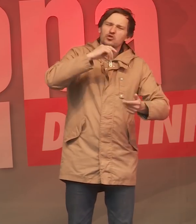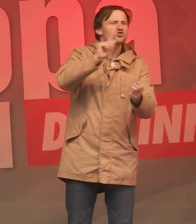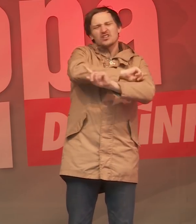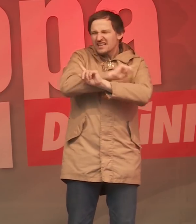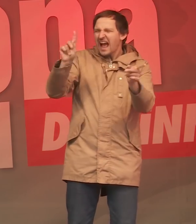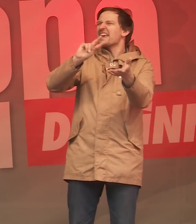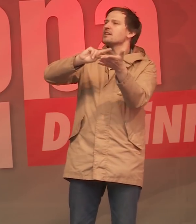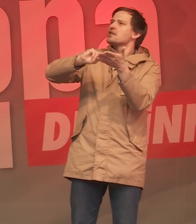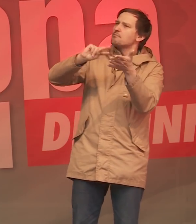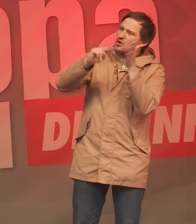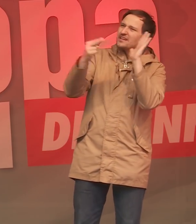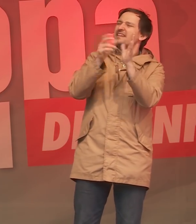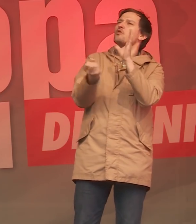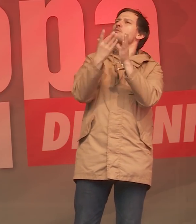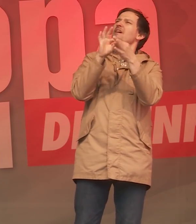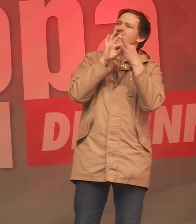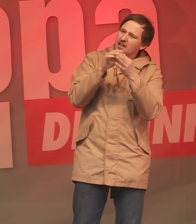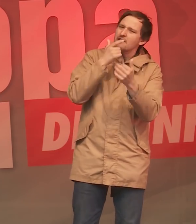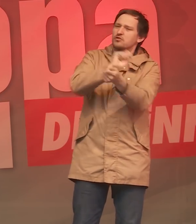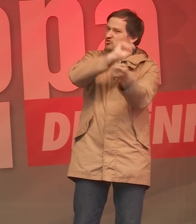Umweltpolitik. Wir stehen an eurer Seite.